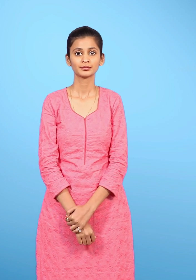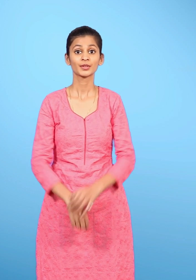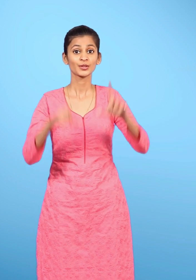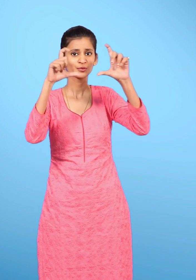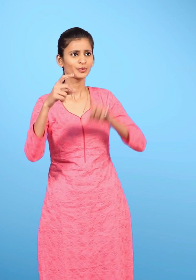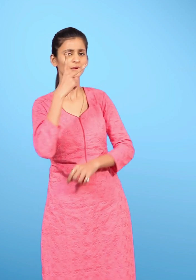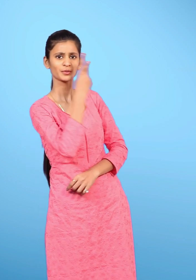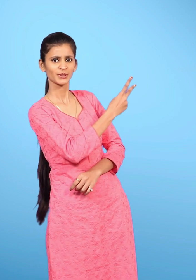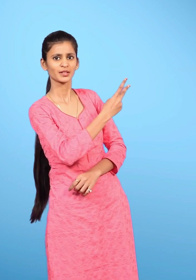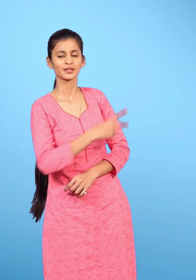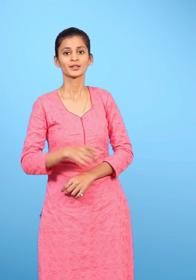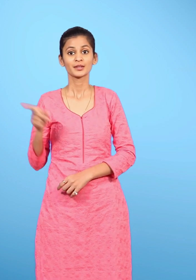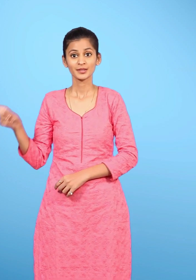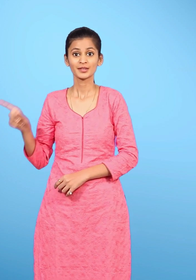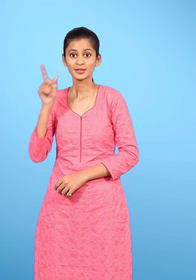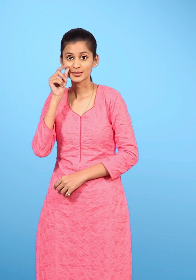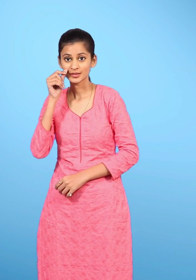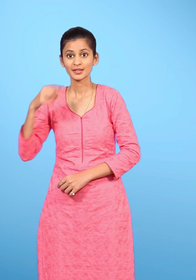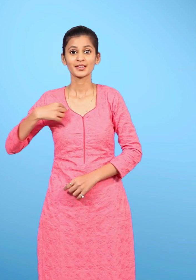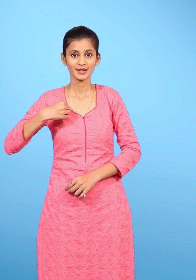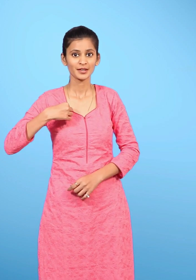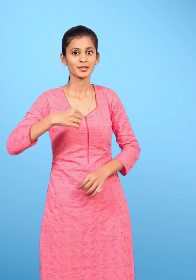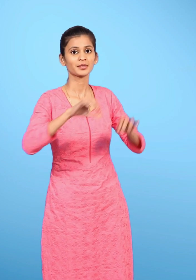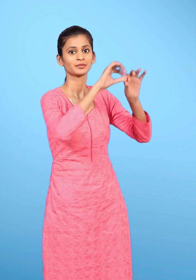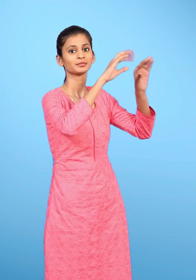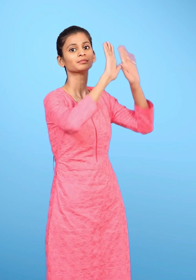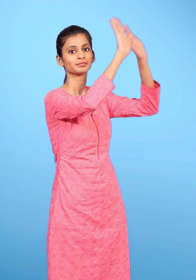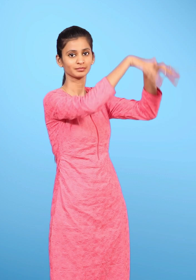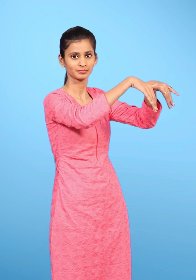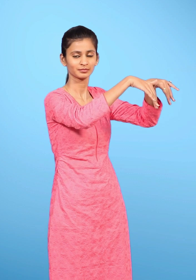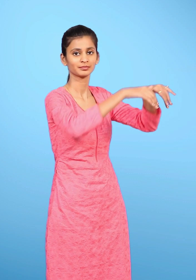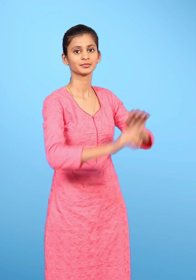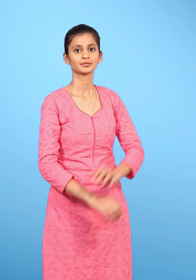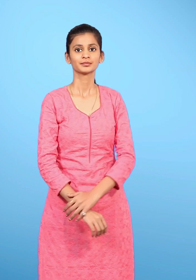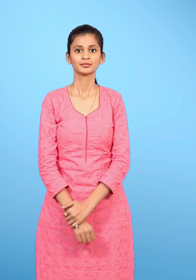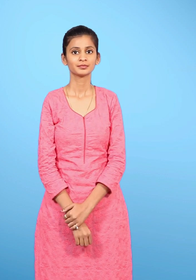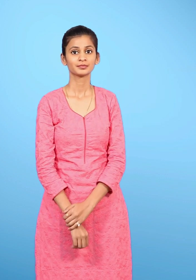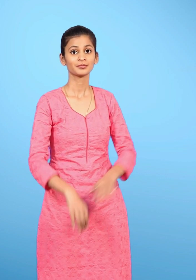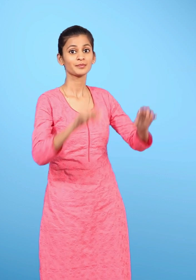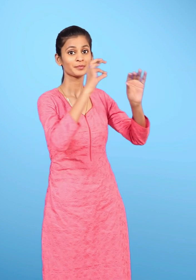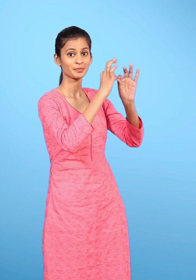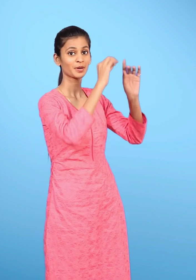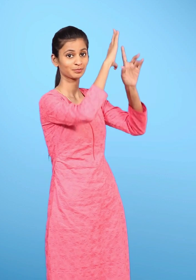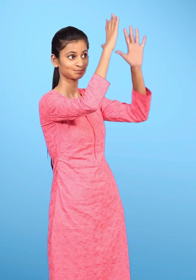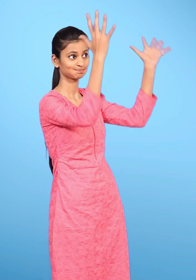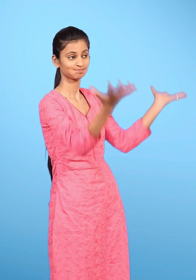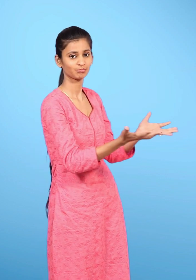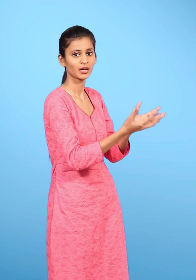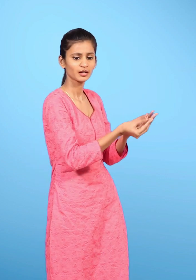एक चित्र में दिखाया है कि छोटू के कपड़े पाइप में सूख रहे हैं पाइप के बाहर छोटू